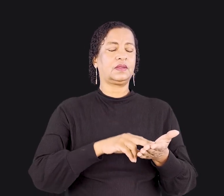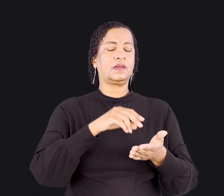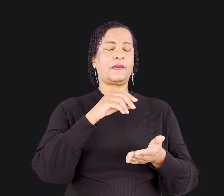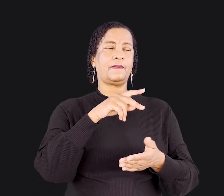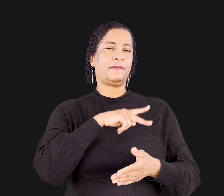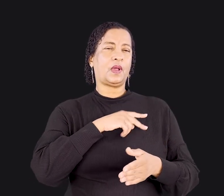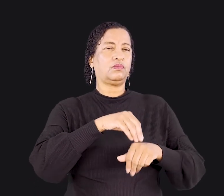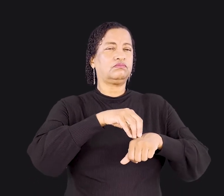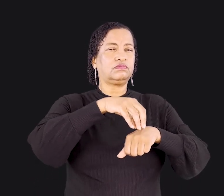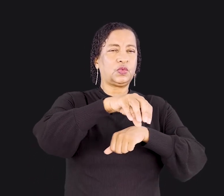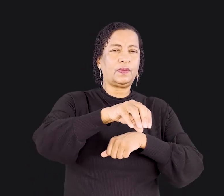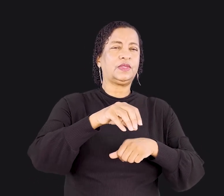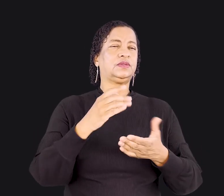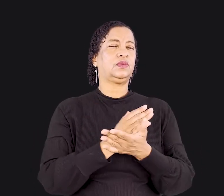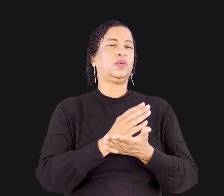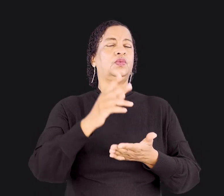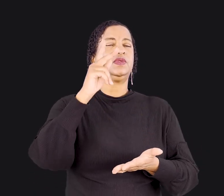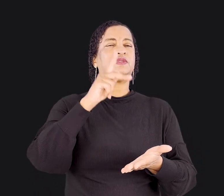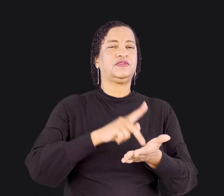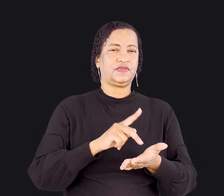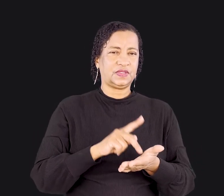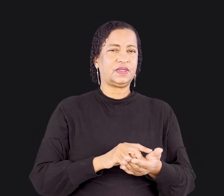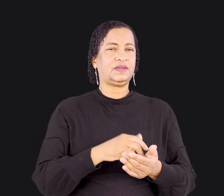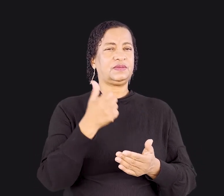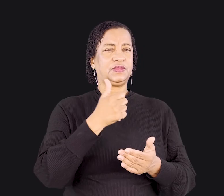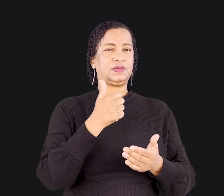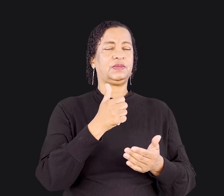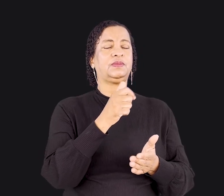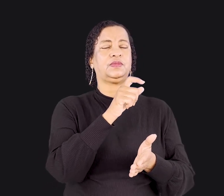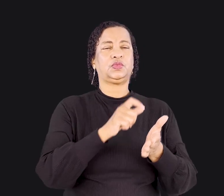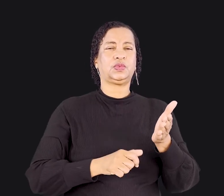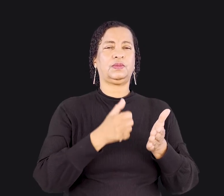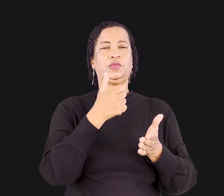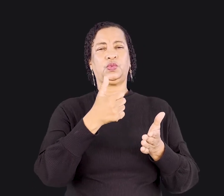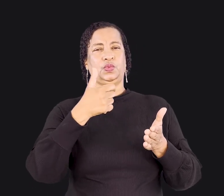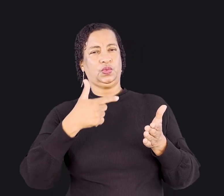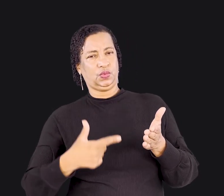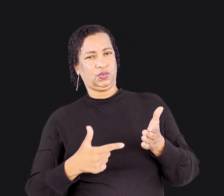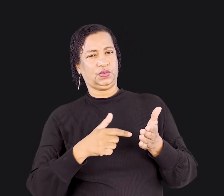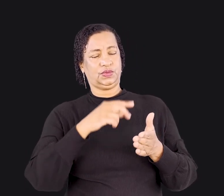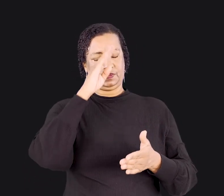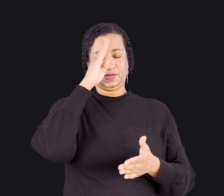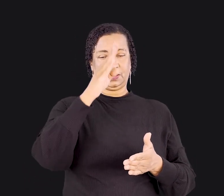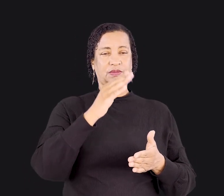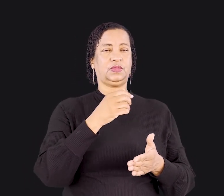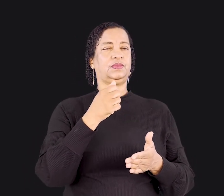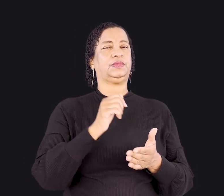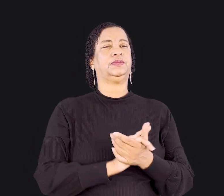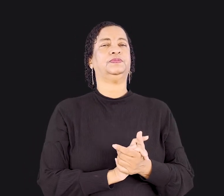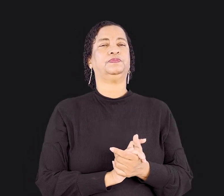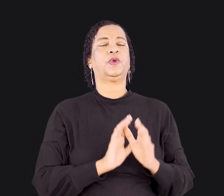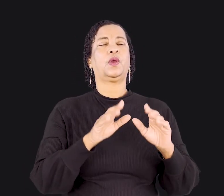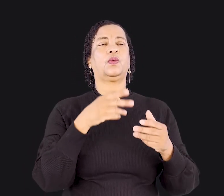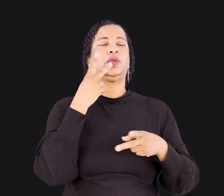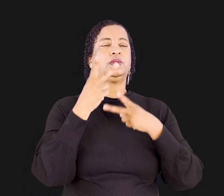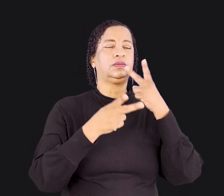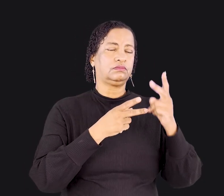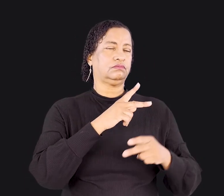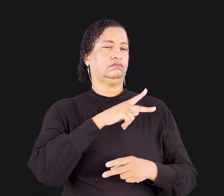fonte carismática do seu ministério, principalmente nos capítulos 1 e 2. Mas no capítulo 9, quando trata deste problema, Paulo apresenta